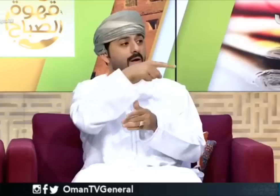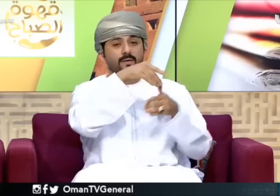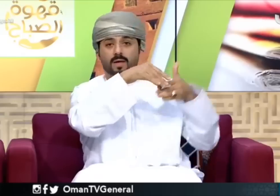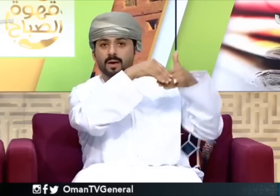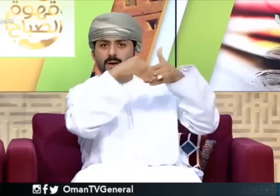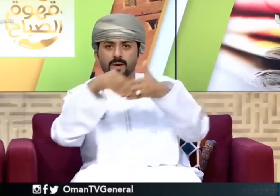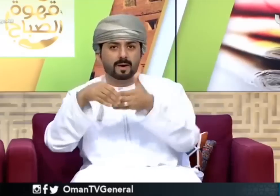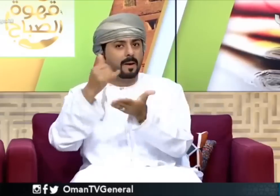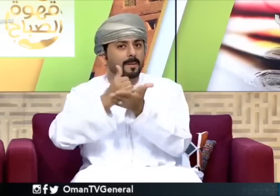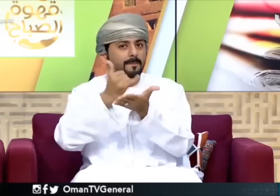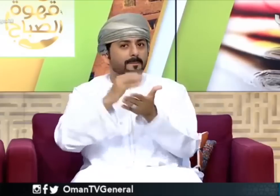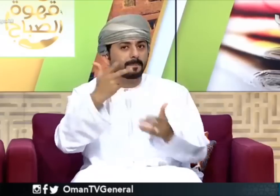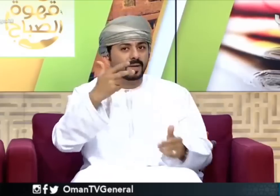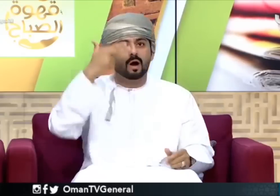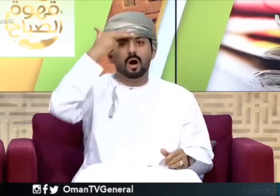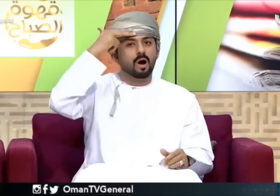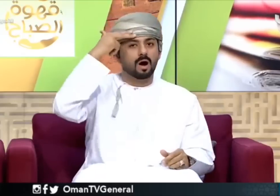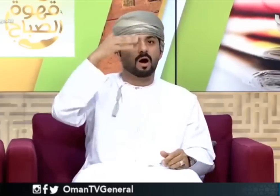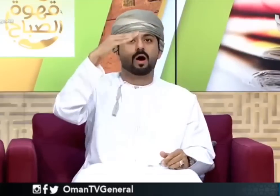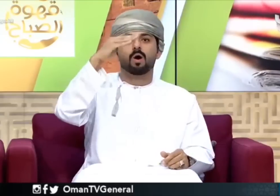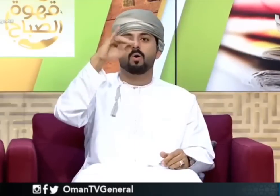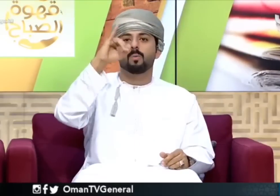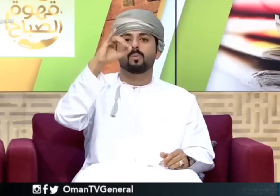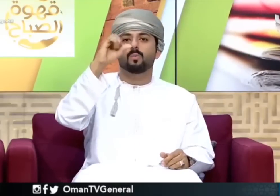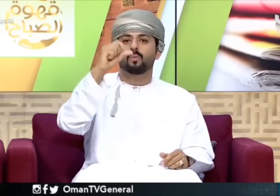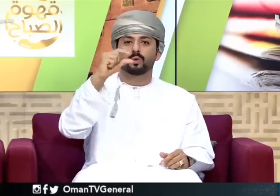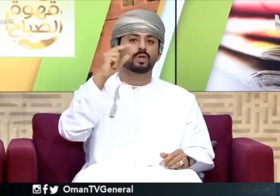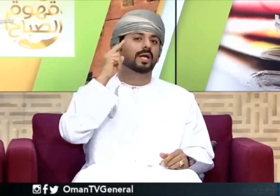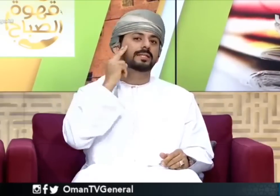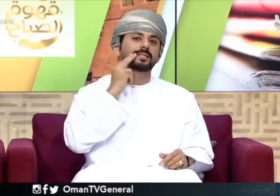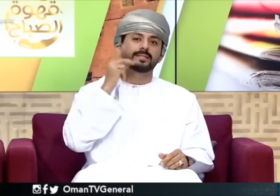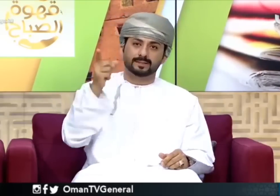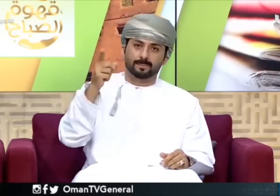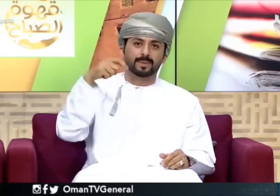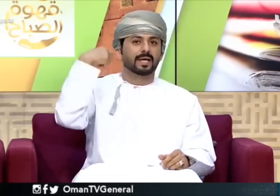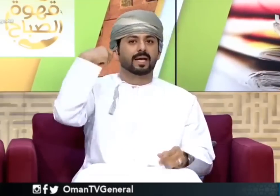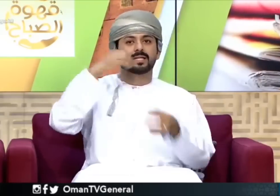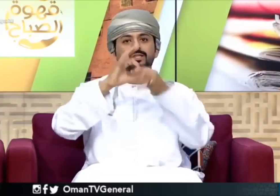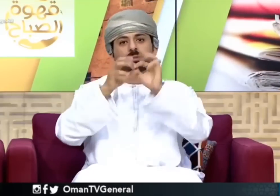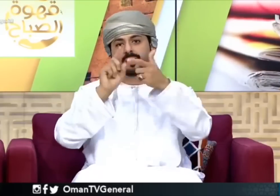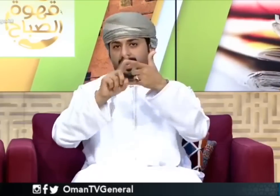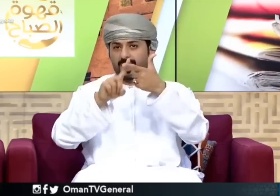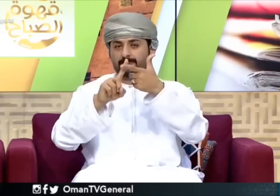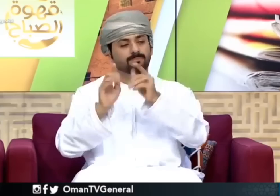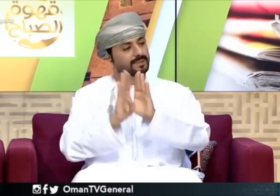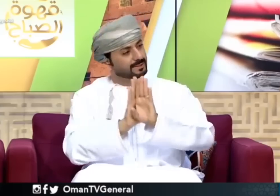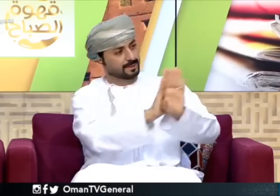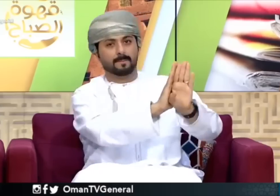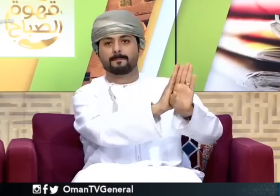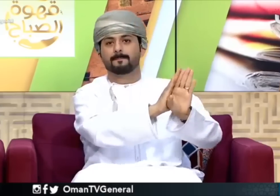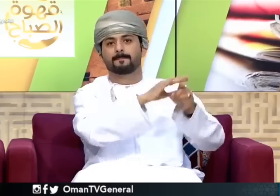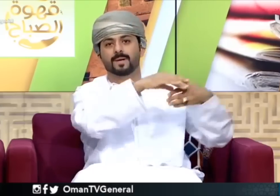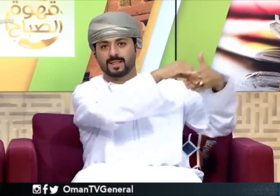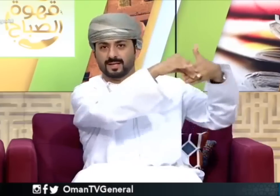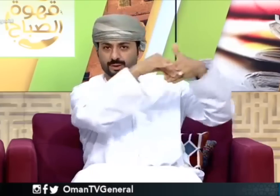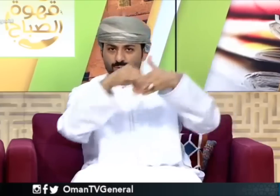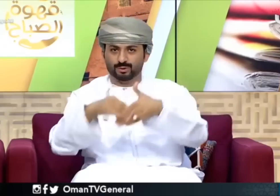نشكر طبعا كل الجهات الداعمة لعاقة السمعية طبعا هو تحدث عن حمود الشيذاني هو نائب رئيس جمعية أمان ذوي لعاقة